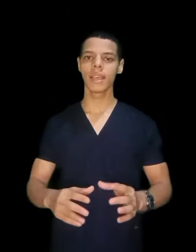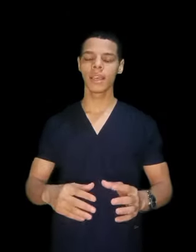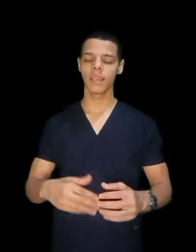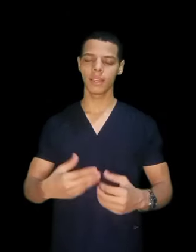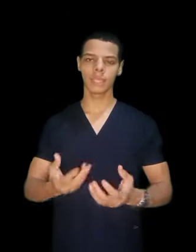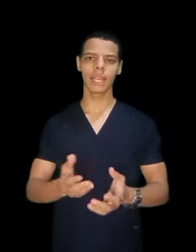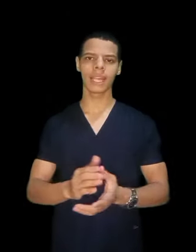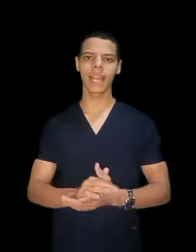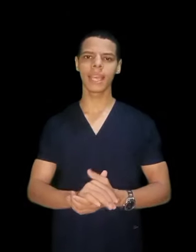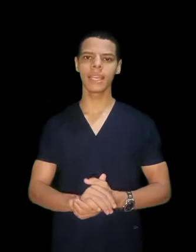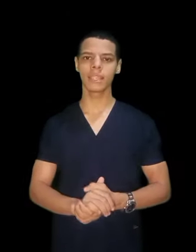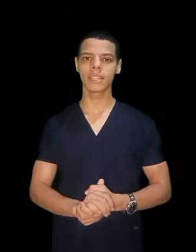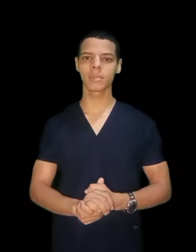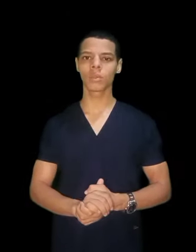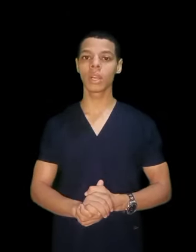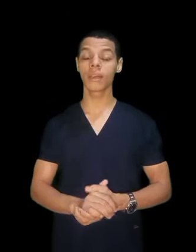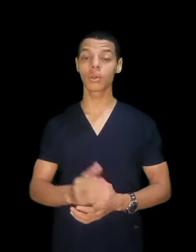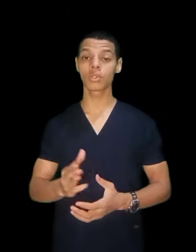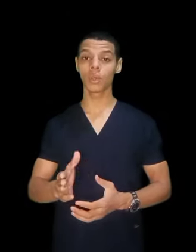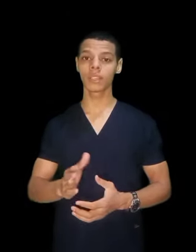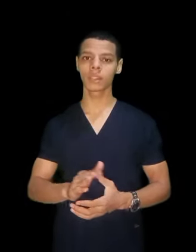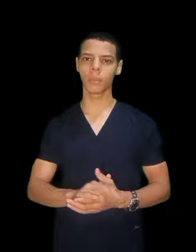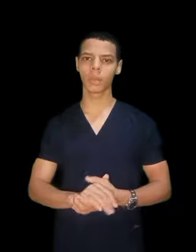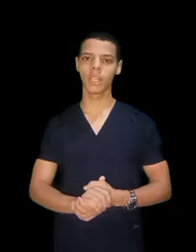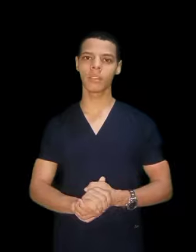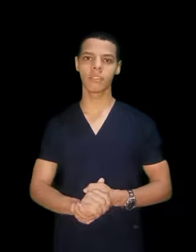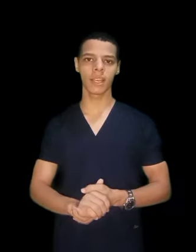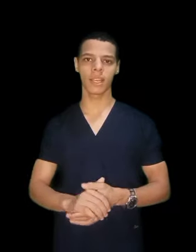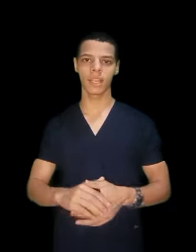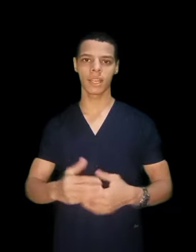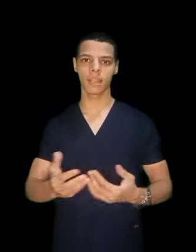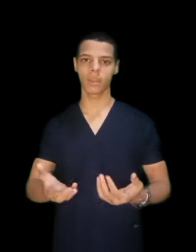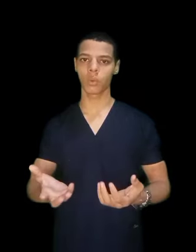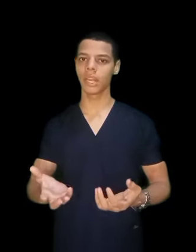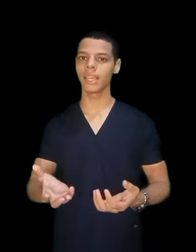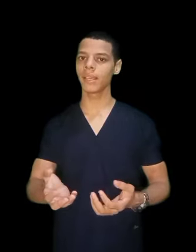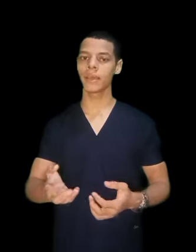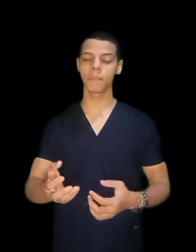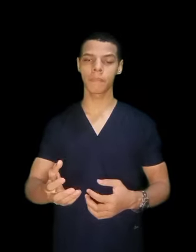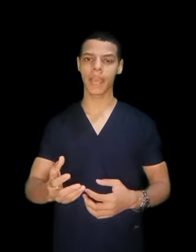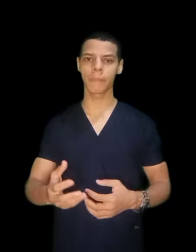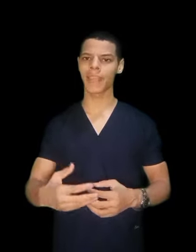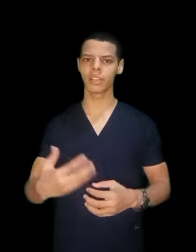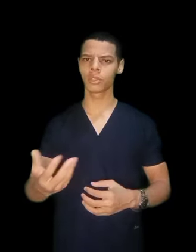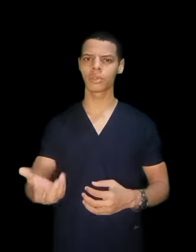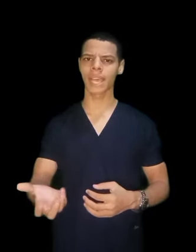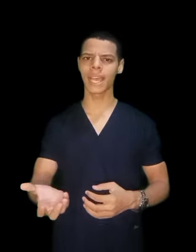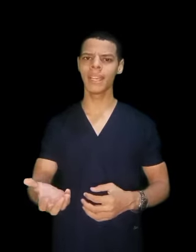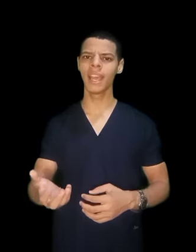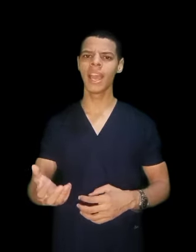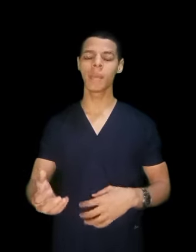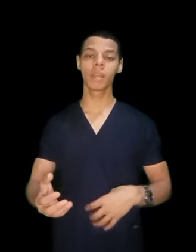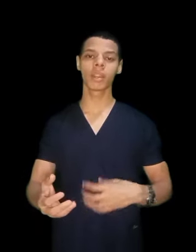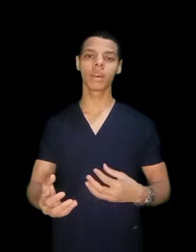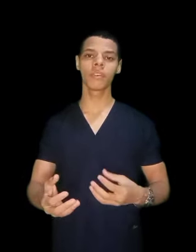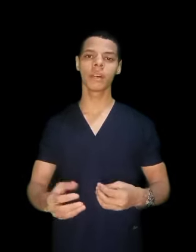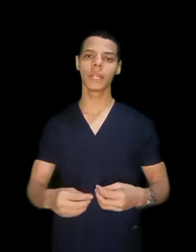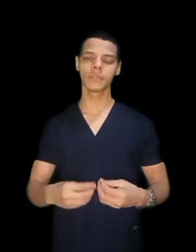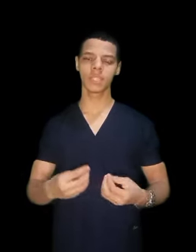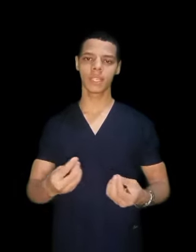ان هتلاقي ناس بتقولك خش كلية التنريد فكلية معاك بكالوريوس عالي بالاضافة ان